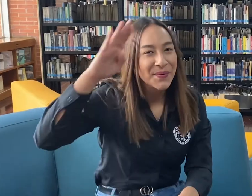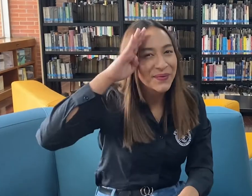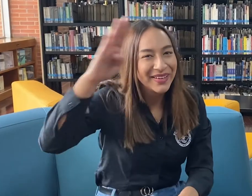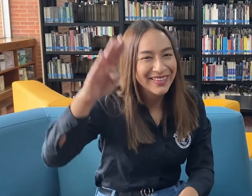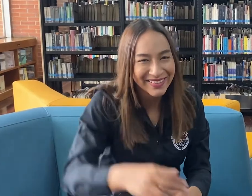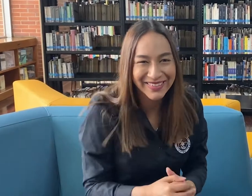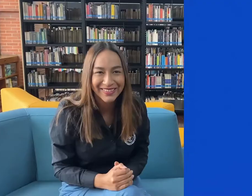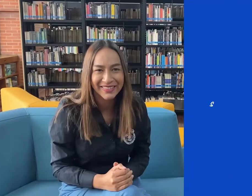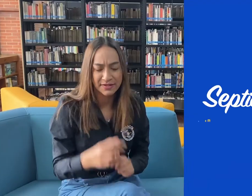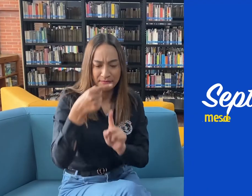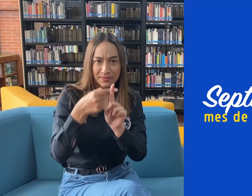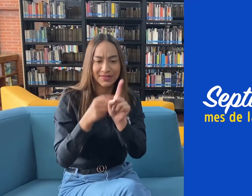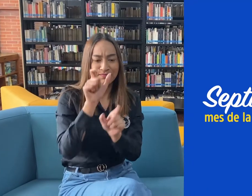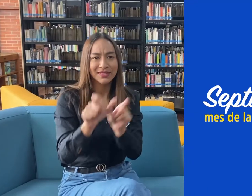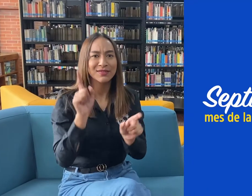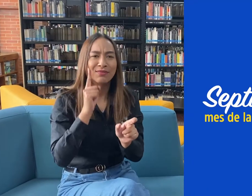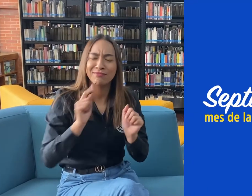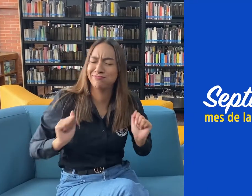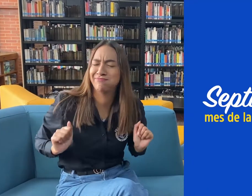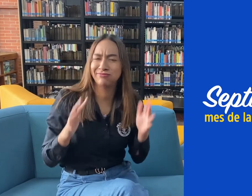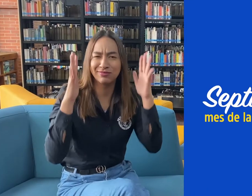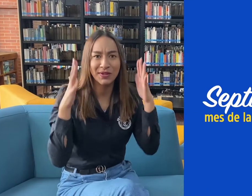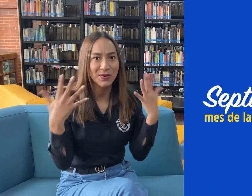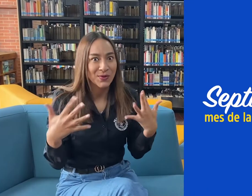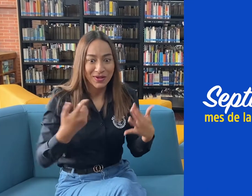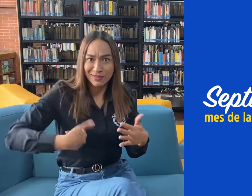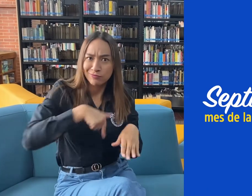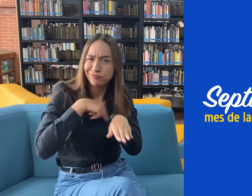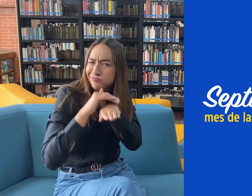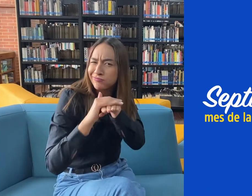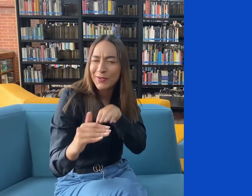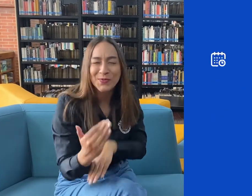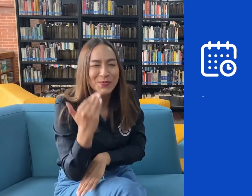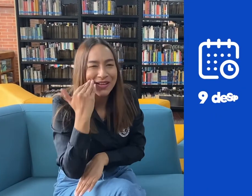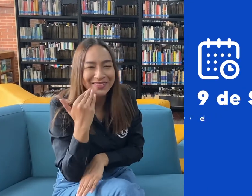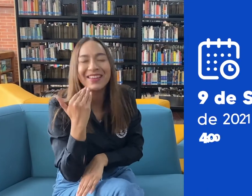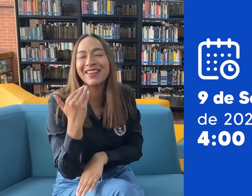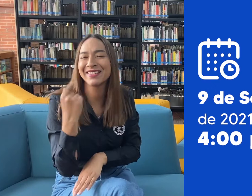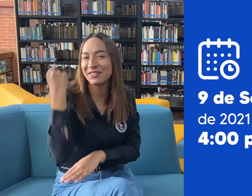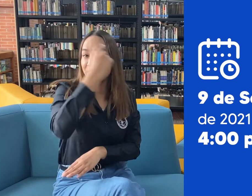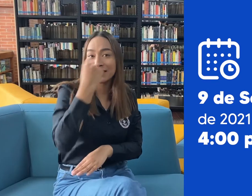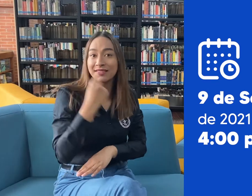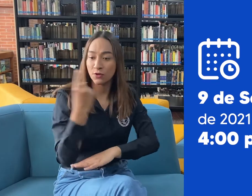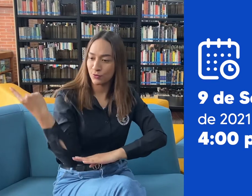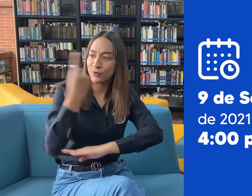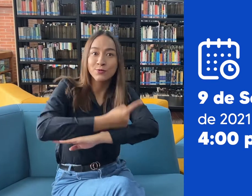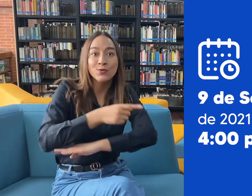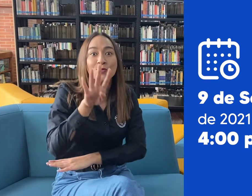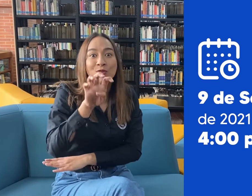Hola, en el mes de las personas sordas queremos invitarlos a que se conecten el próximo jueves 9 de